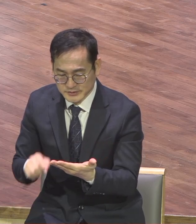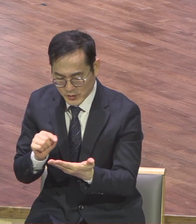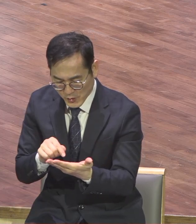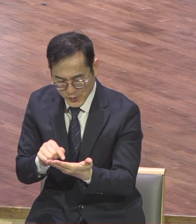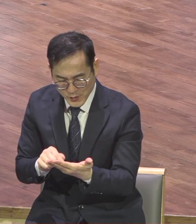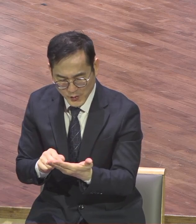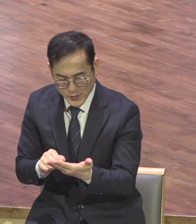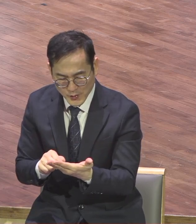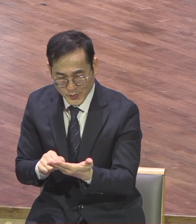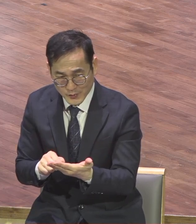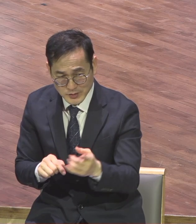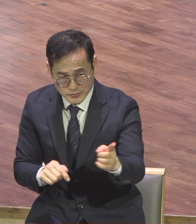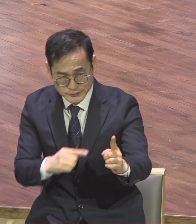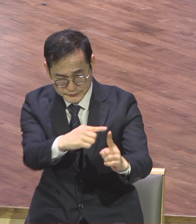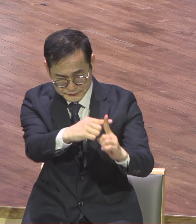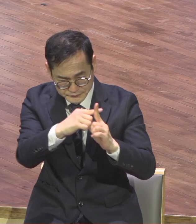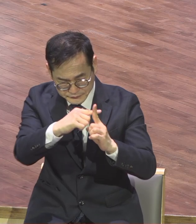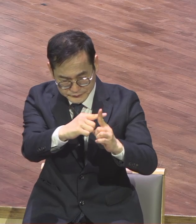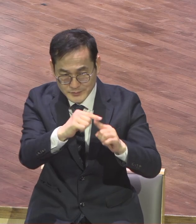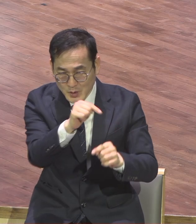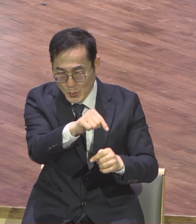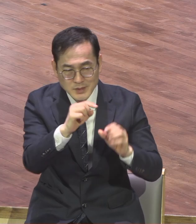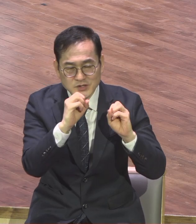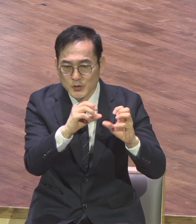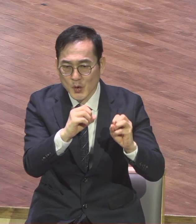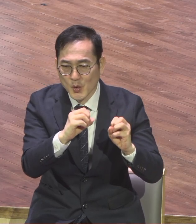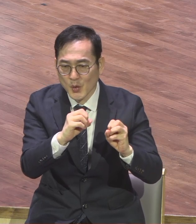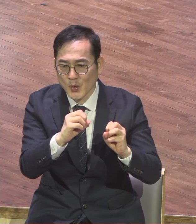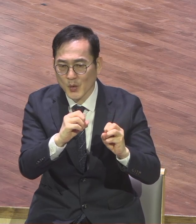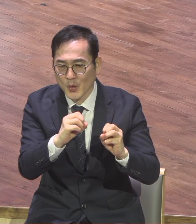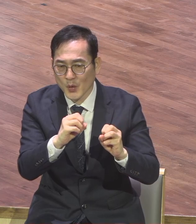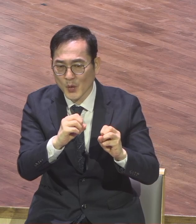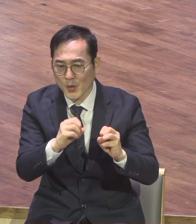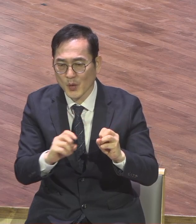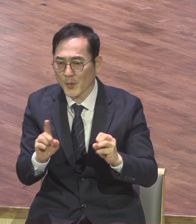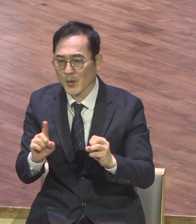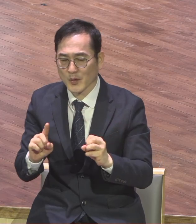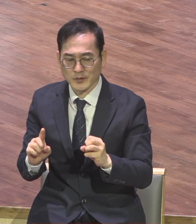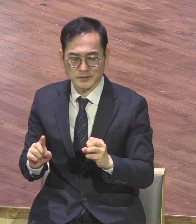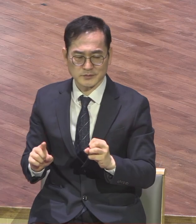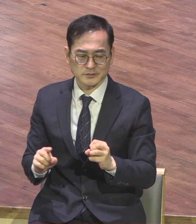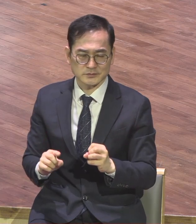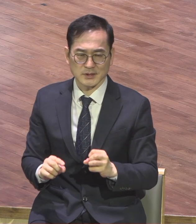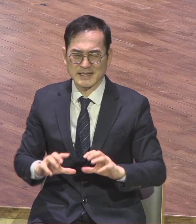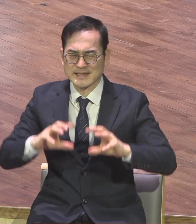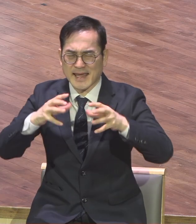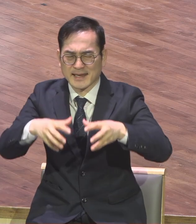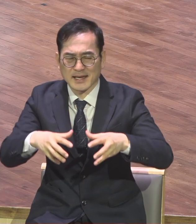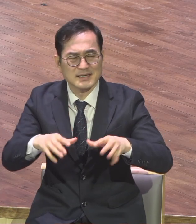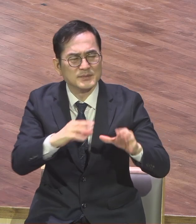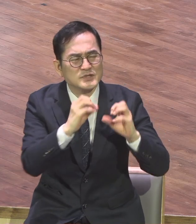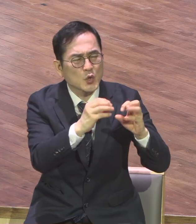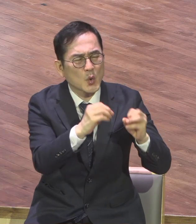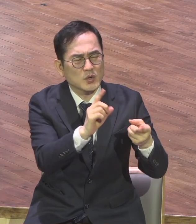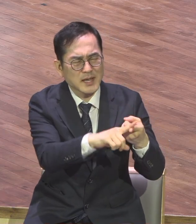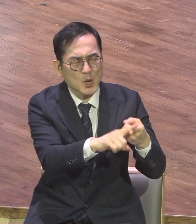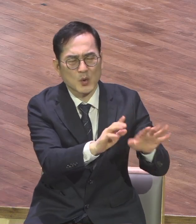성교 무슨 말입니까 기존 성교하지 말고 새롭게 기존 하는 건 놔두고 새롭게 문을 그렇게